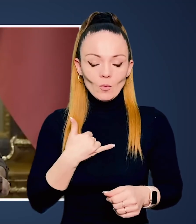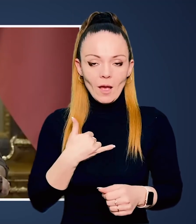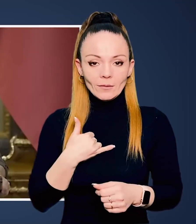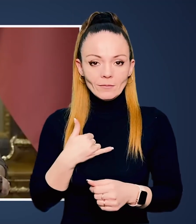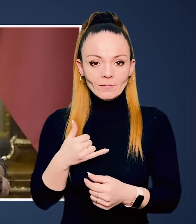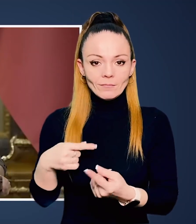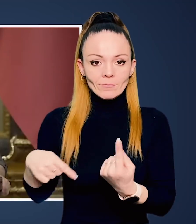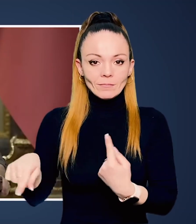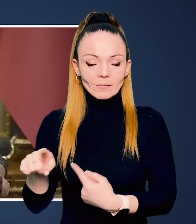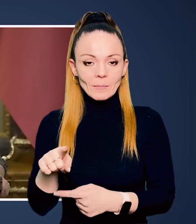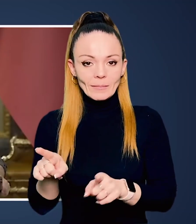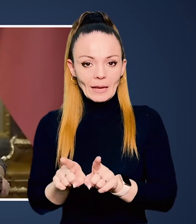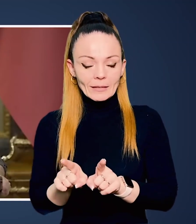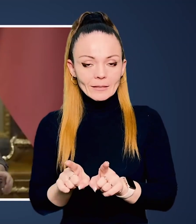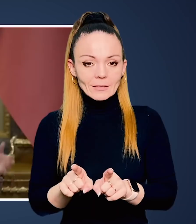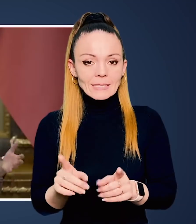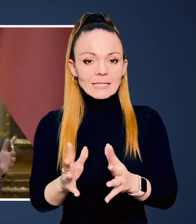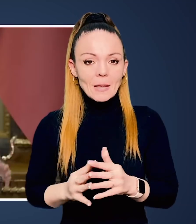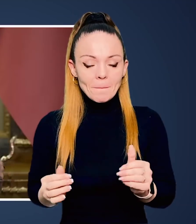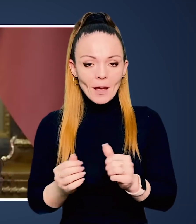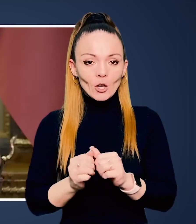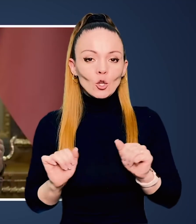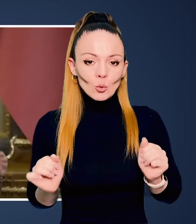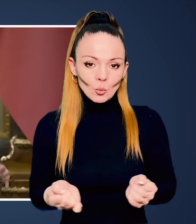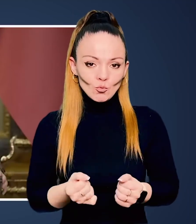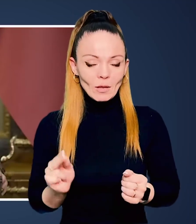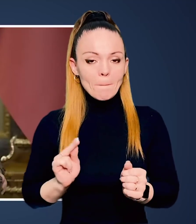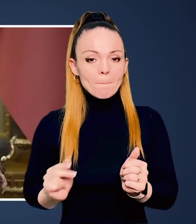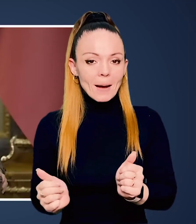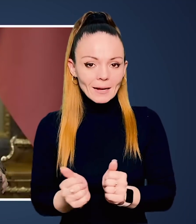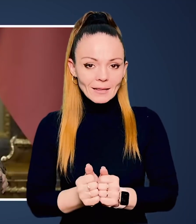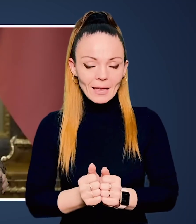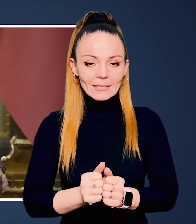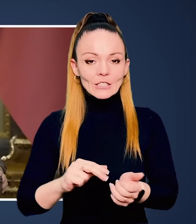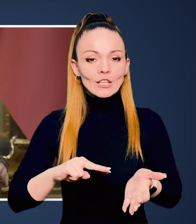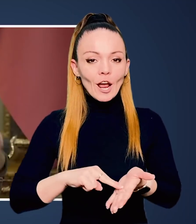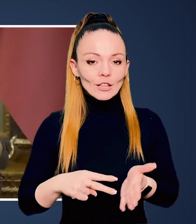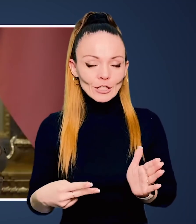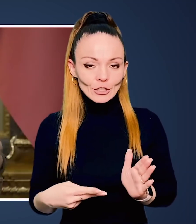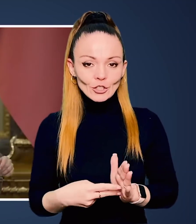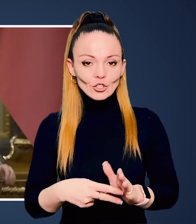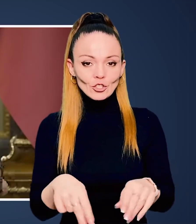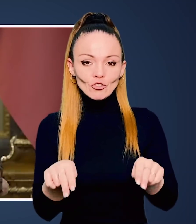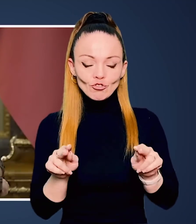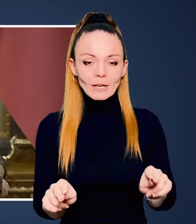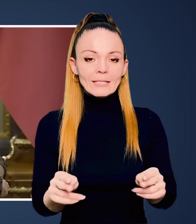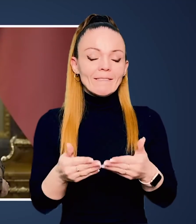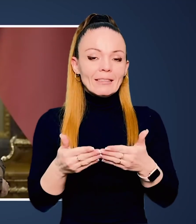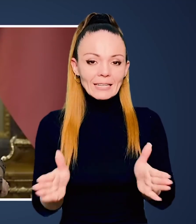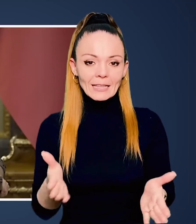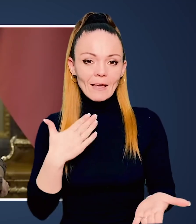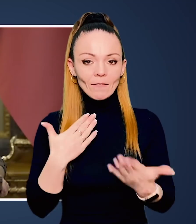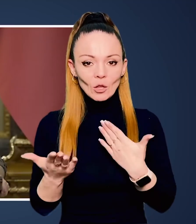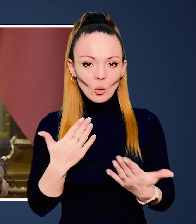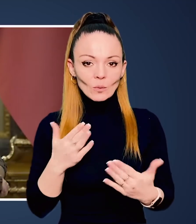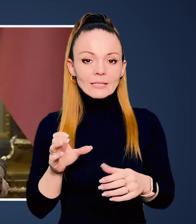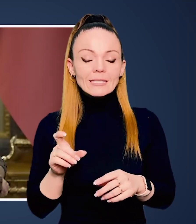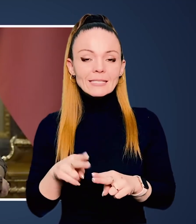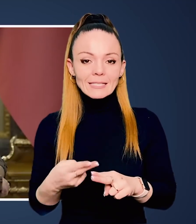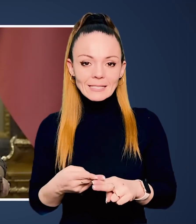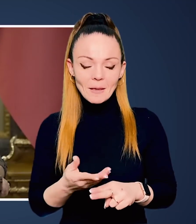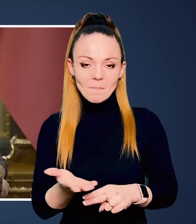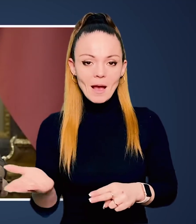у нас такі сімейні, дружні, партнерські, стратегічні, чесні, відкриті